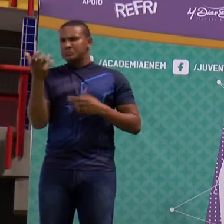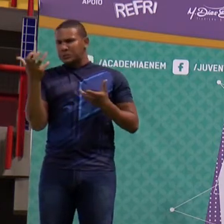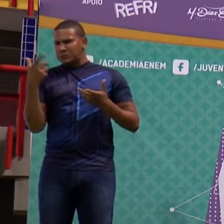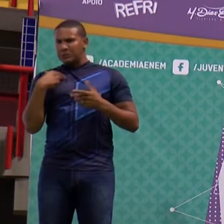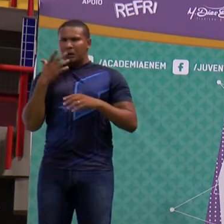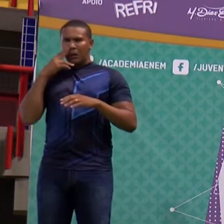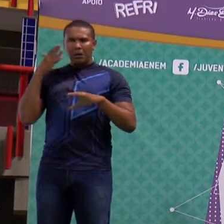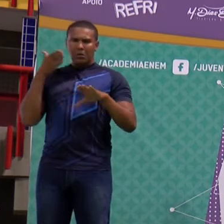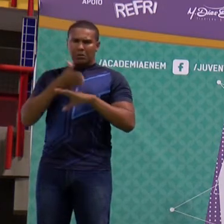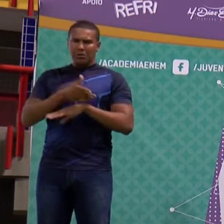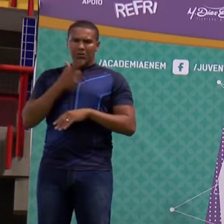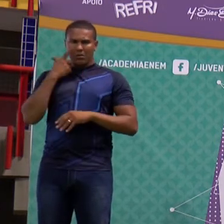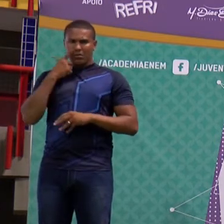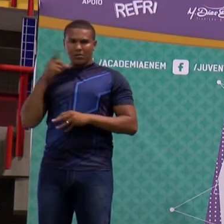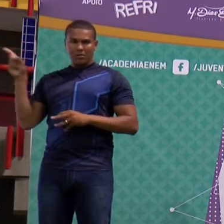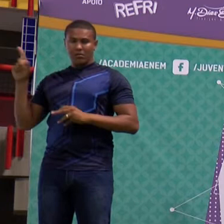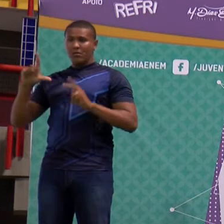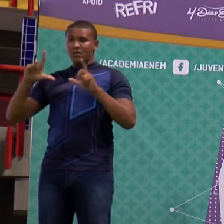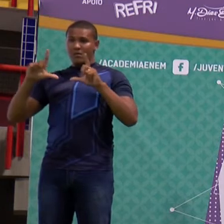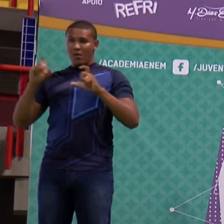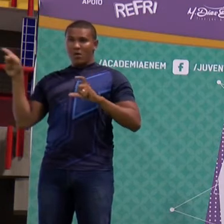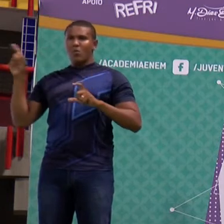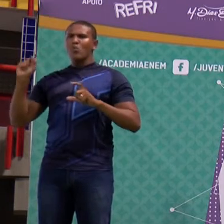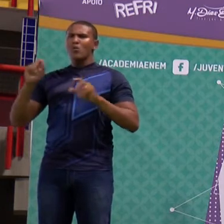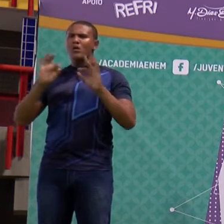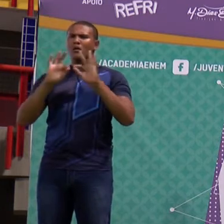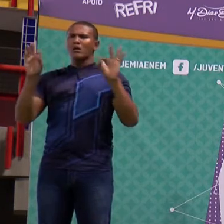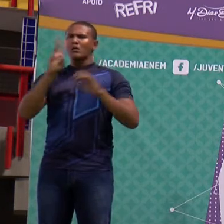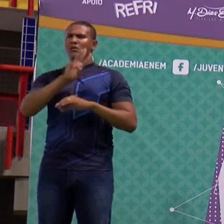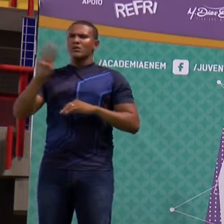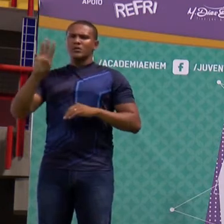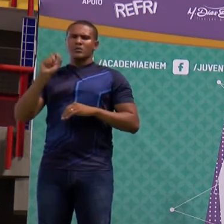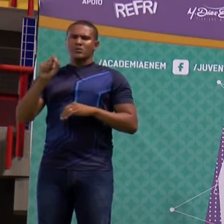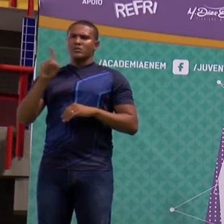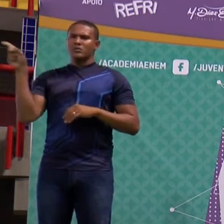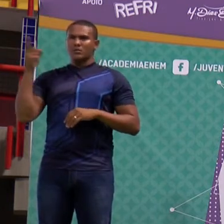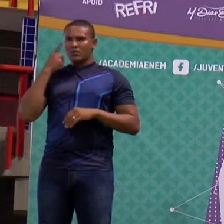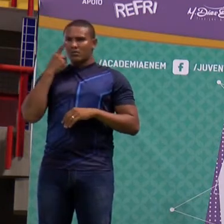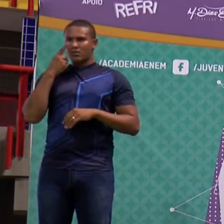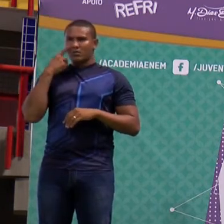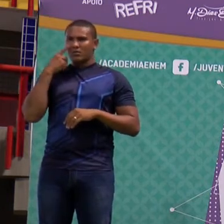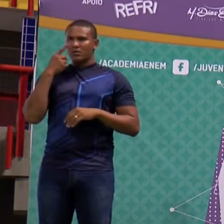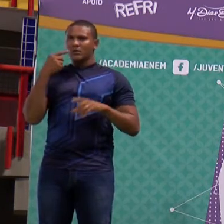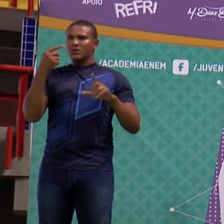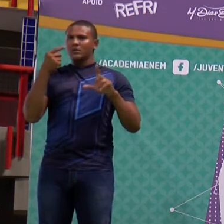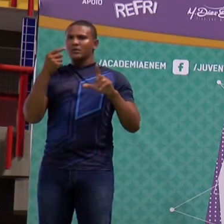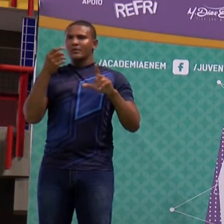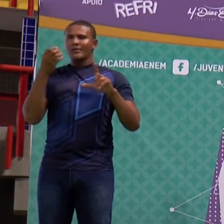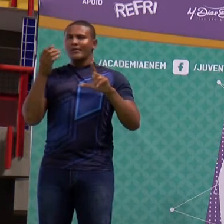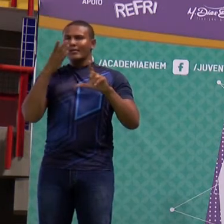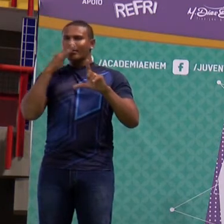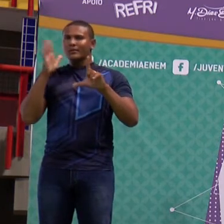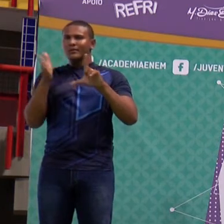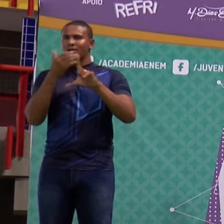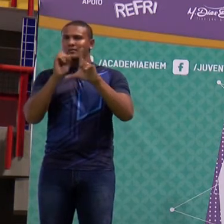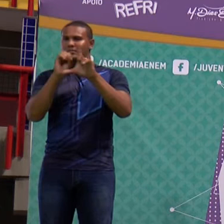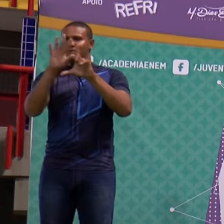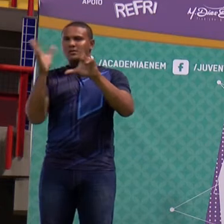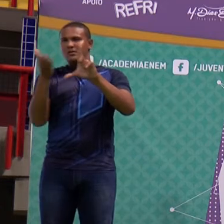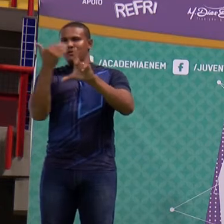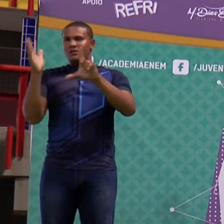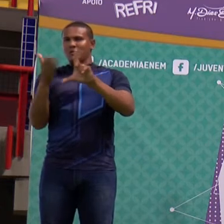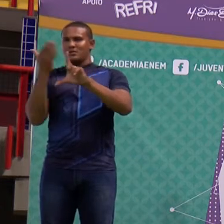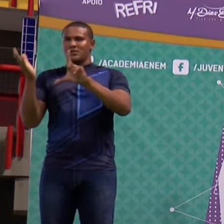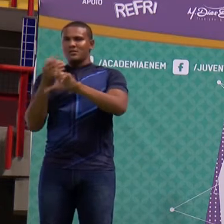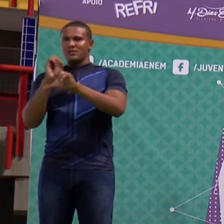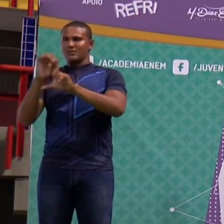vai ficar bem legal. Eu deixei um link que você vai ter acesso a slides, materiais e livros. Isso aqui, gente, é o meu